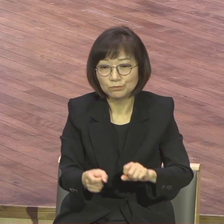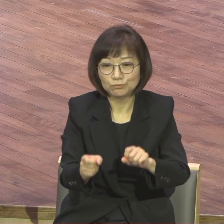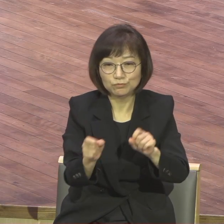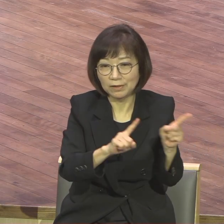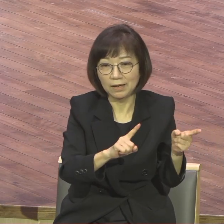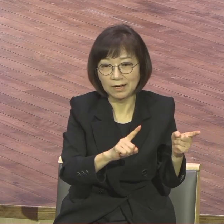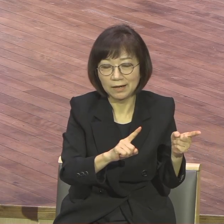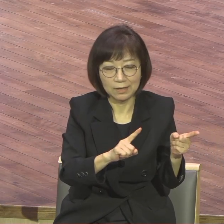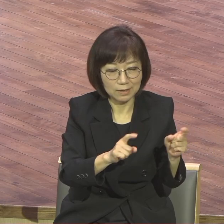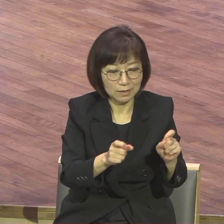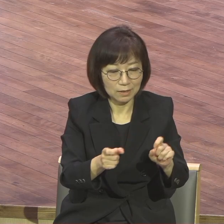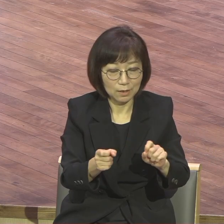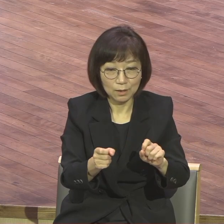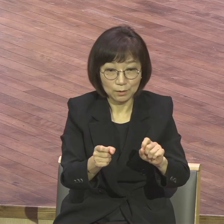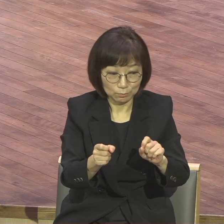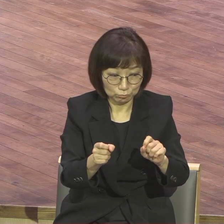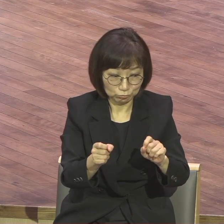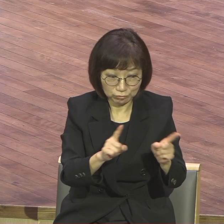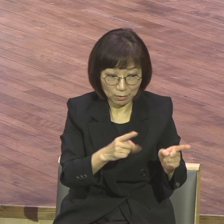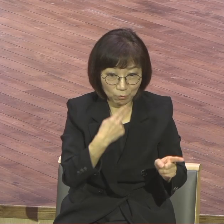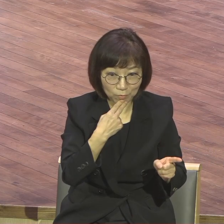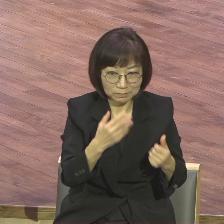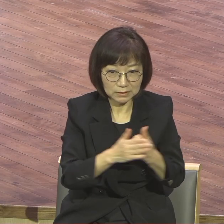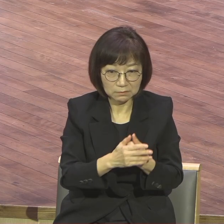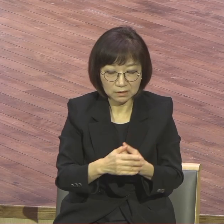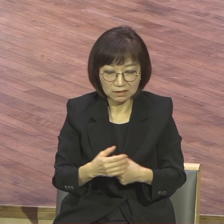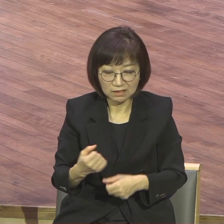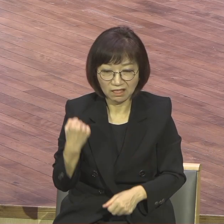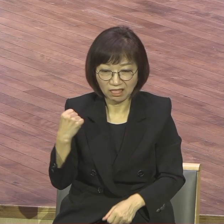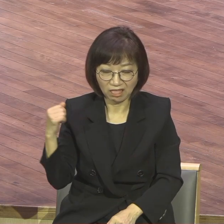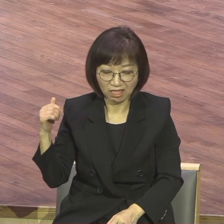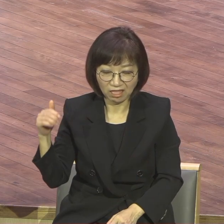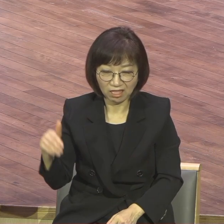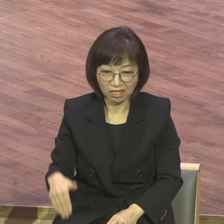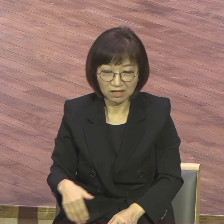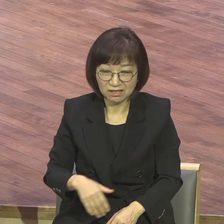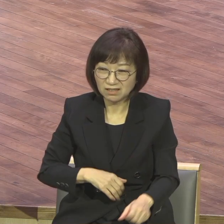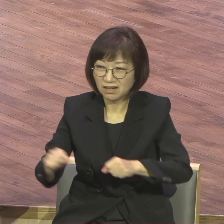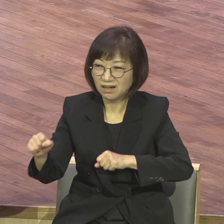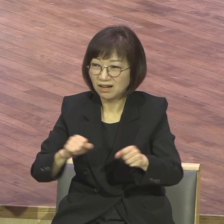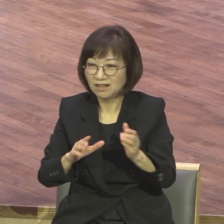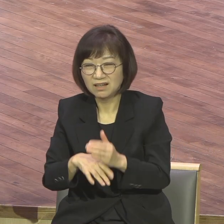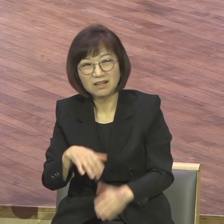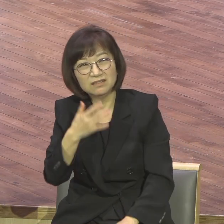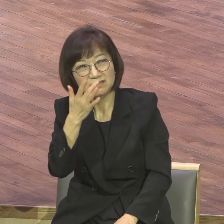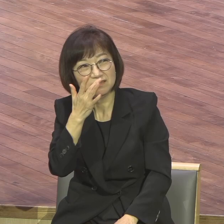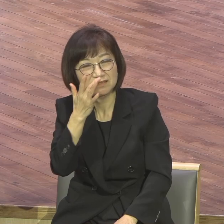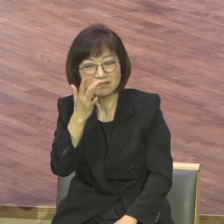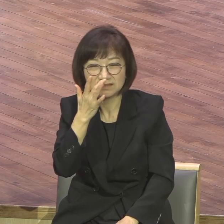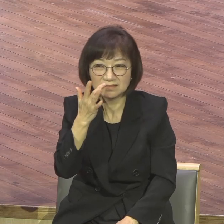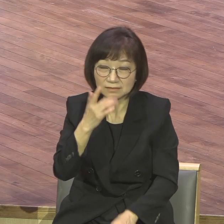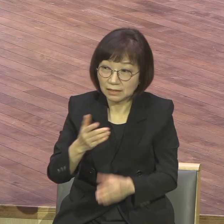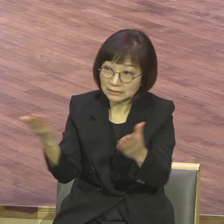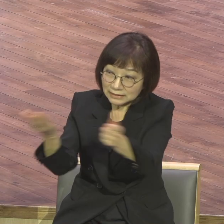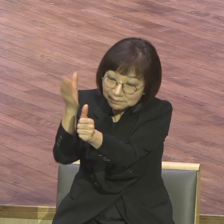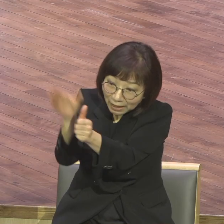못 믿는 사람은 힘이 없어요 사역을 해도 매가리가 없어 힘이 없어 없습니다